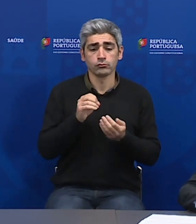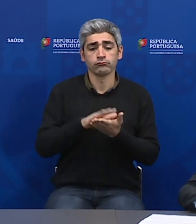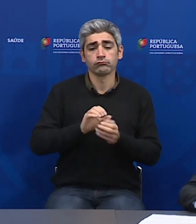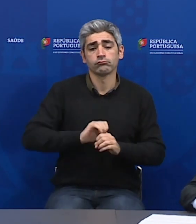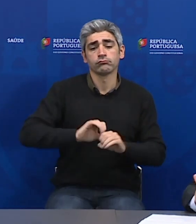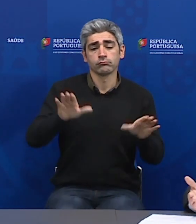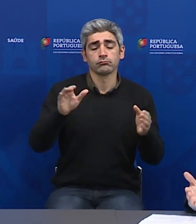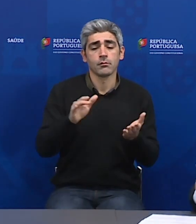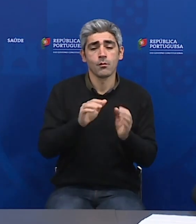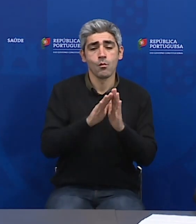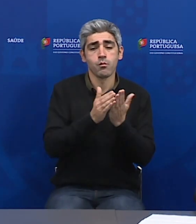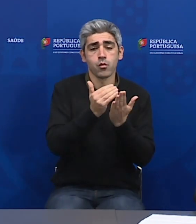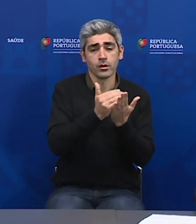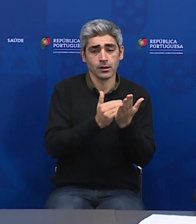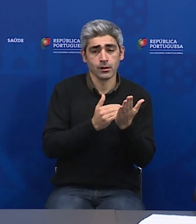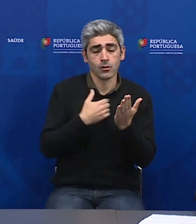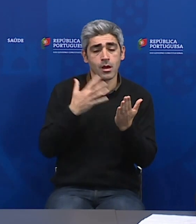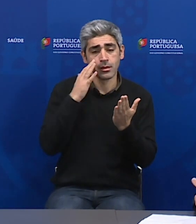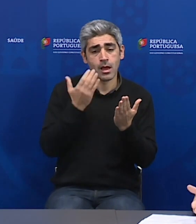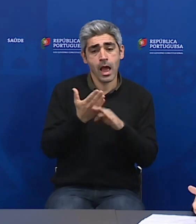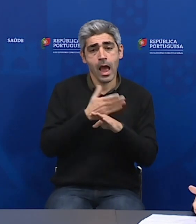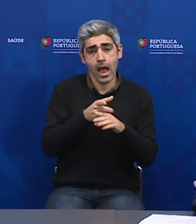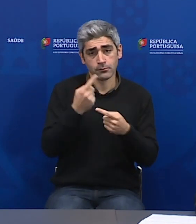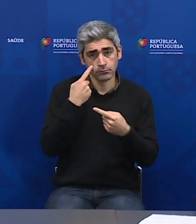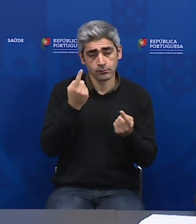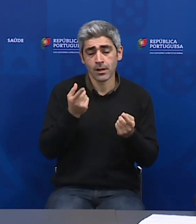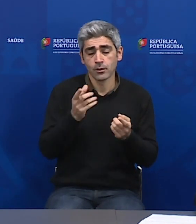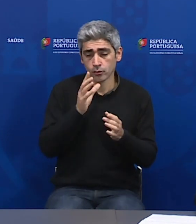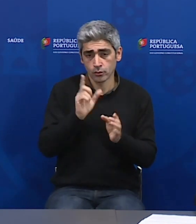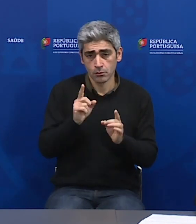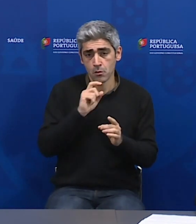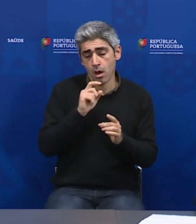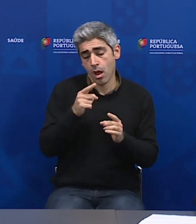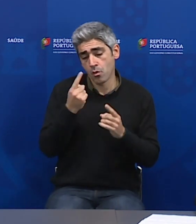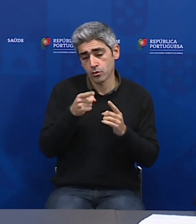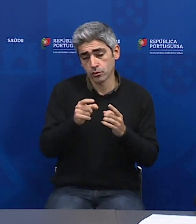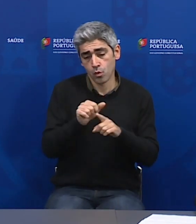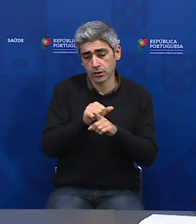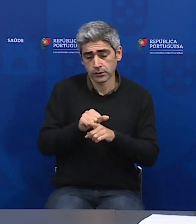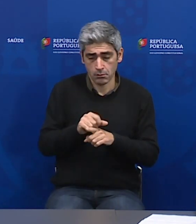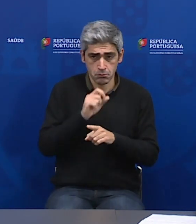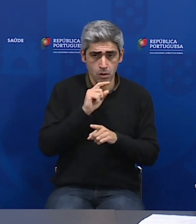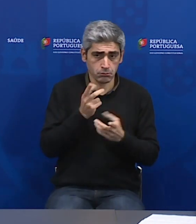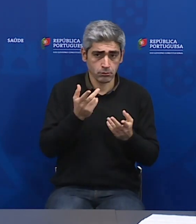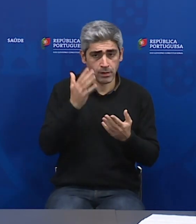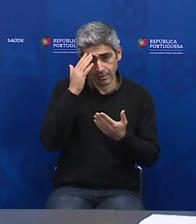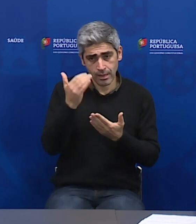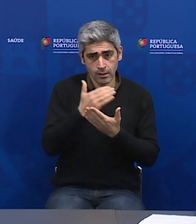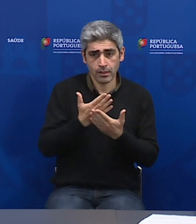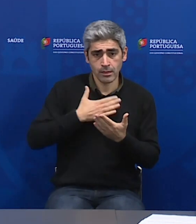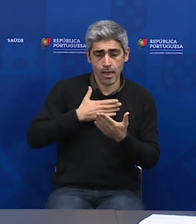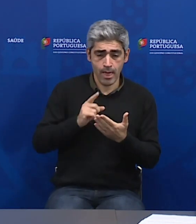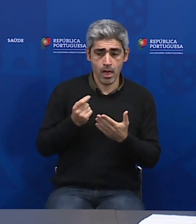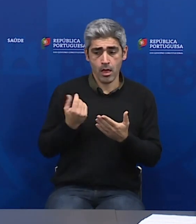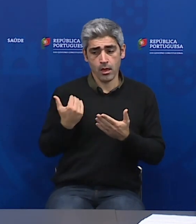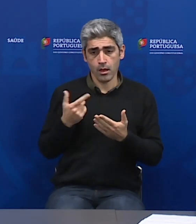emitido o boletim e eu tentei ter acesso ao boletim antes da emissão do boletim. Admito que possa ter havido alguma correção, mas, de facto, os dados que me foram dados